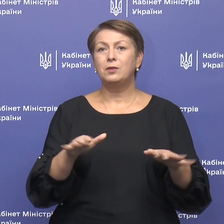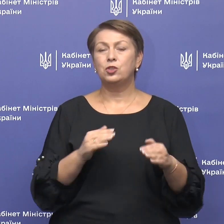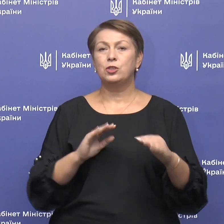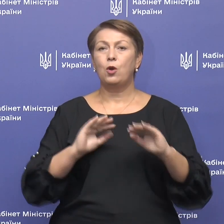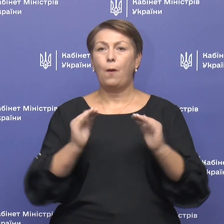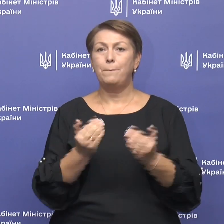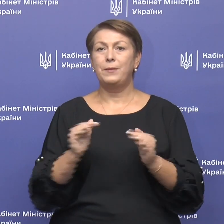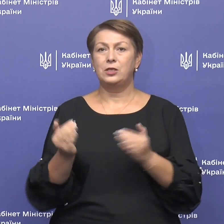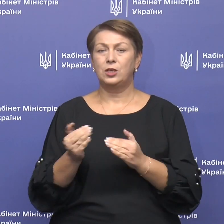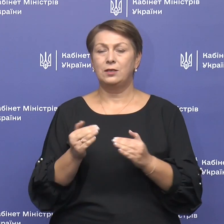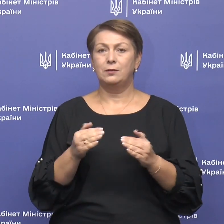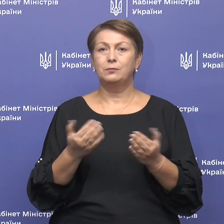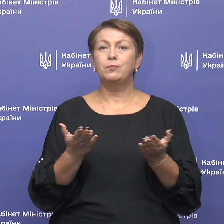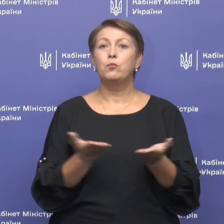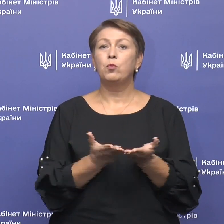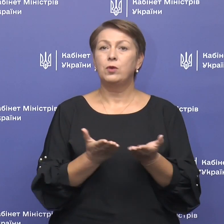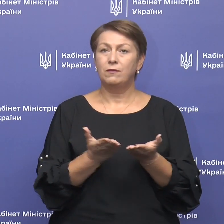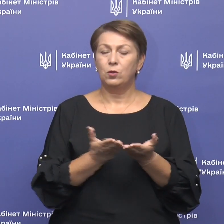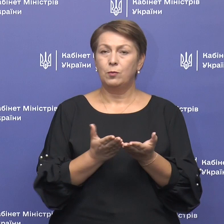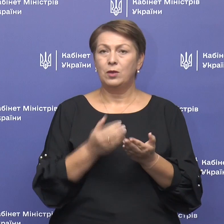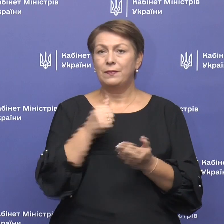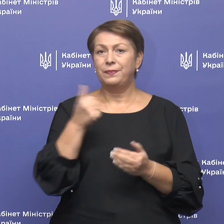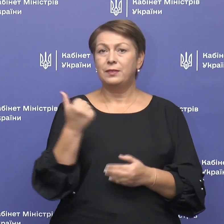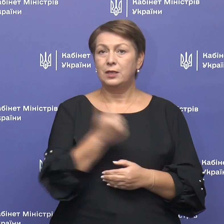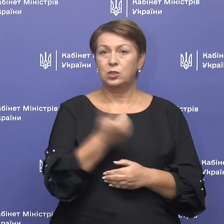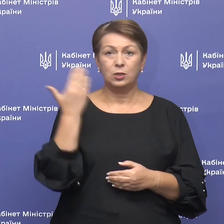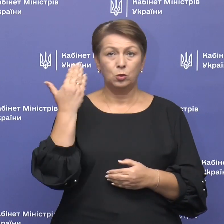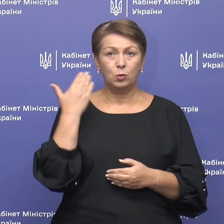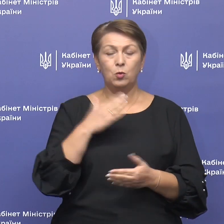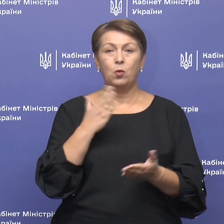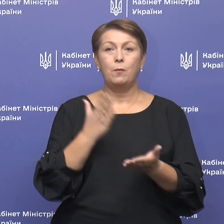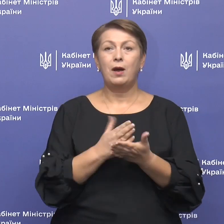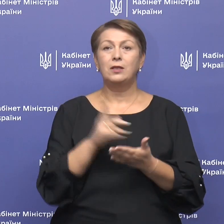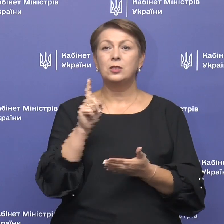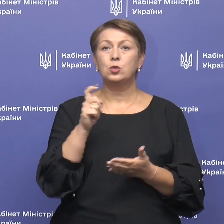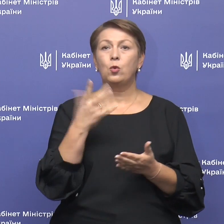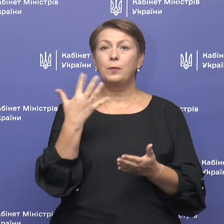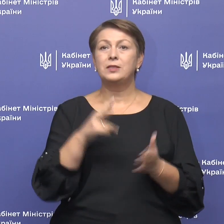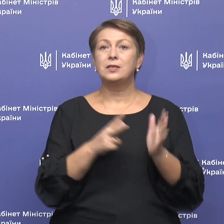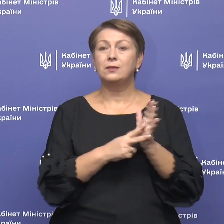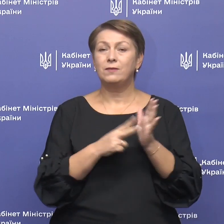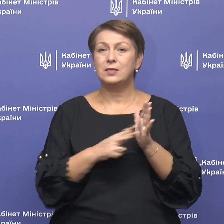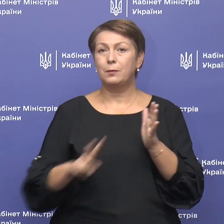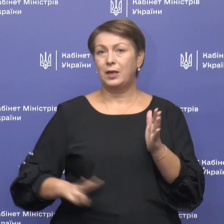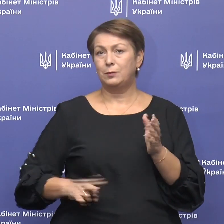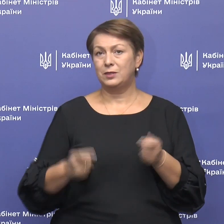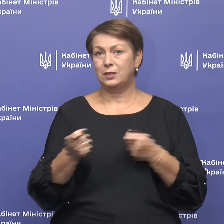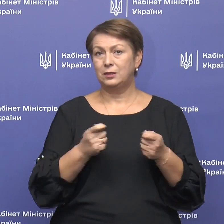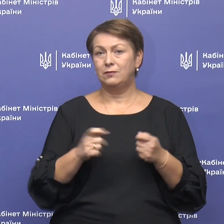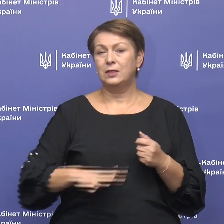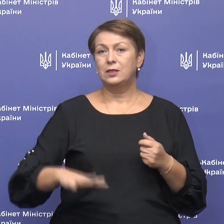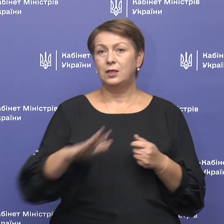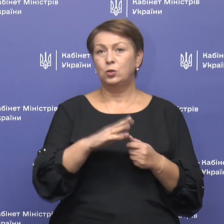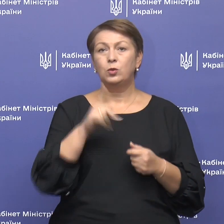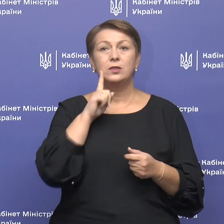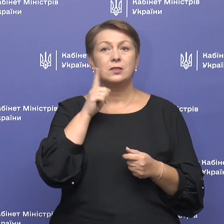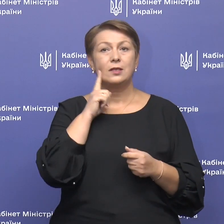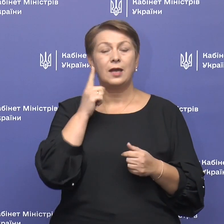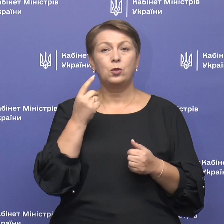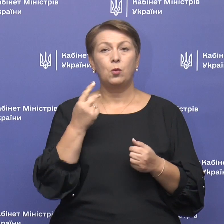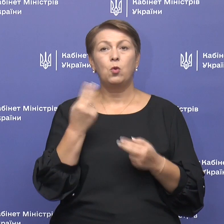порівняння, тиждень тому ми мали 158 адміністративних територій, які були в зеленому кольорі